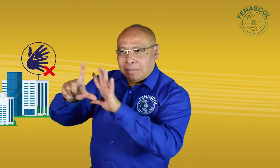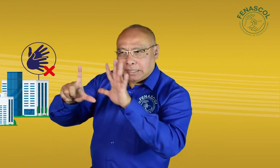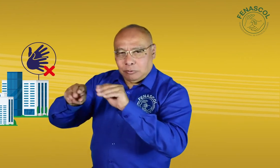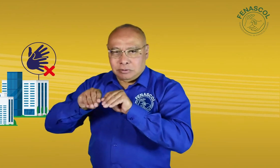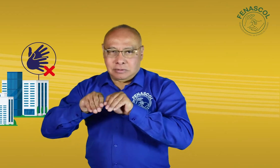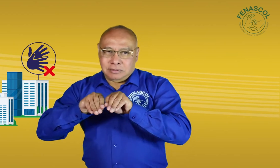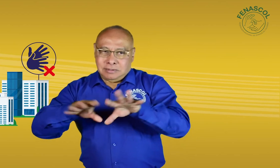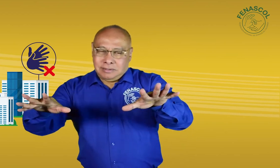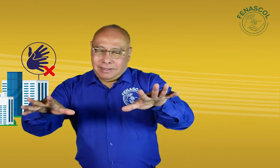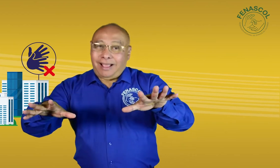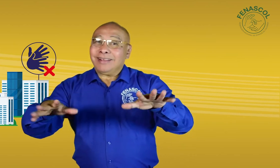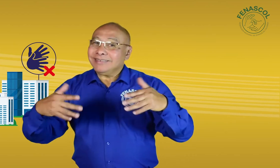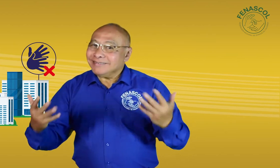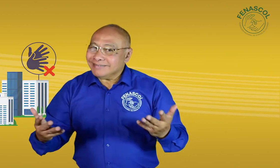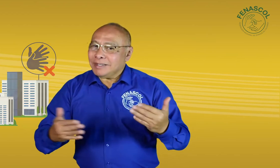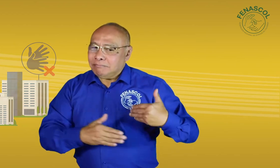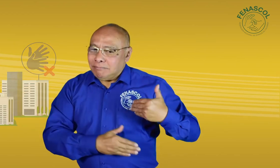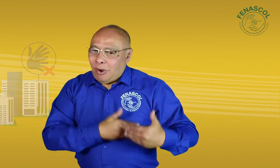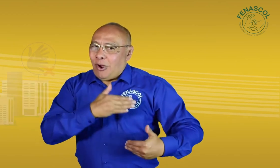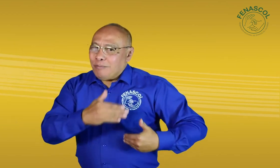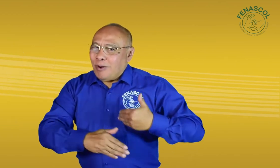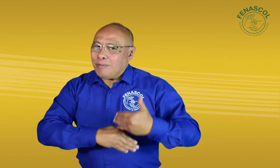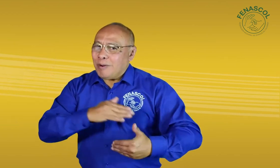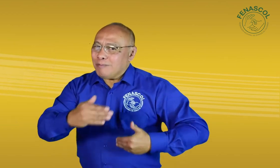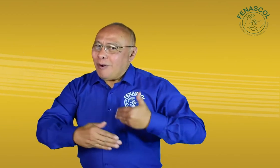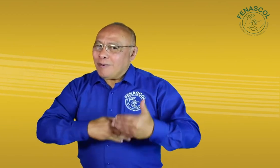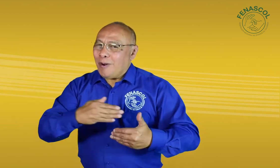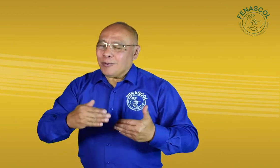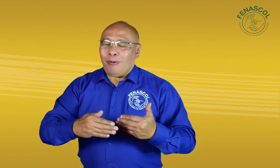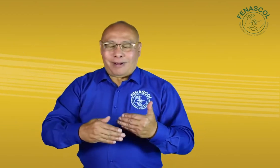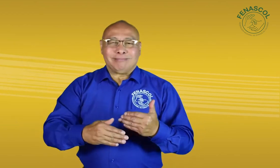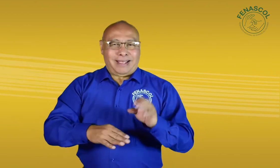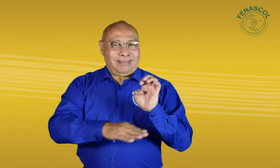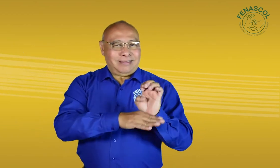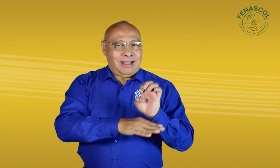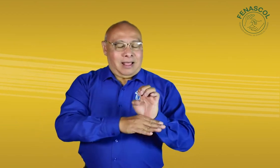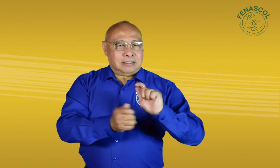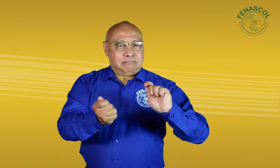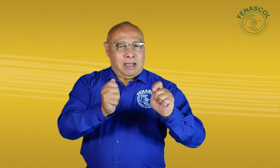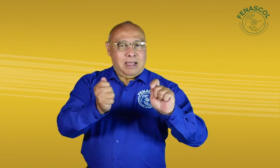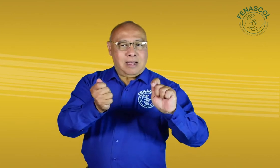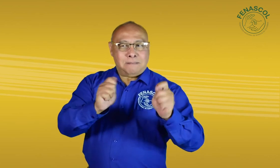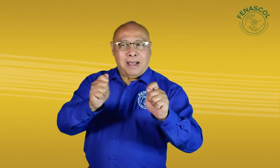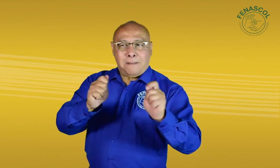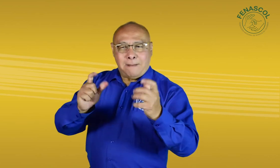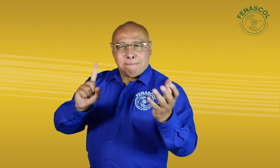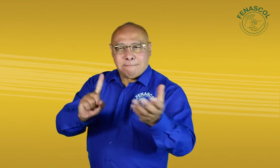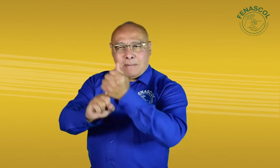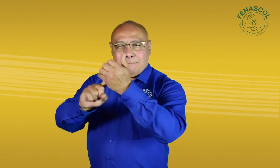video y lo difundirás. De tal manera que sean más las entidades que logren reconocer la lengua de